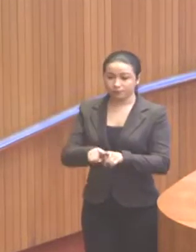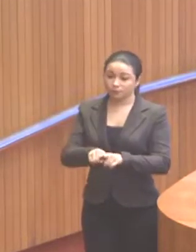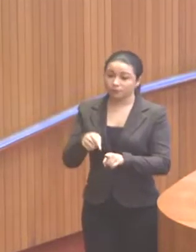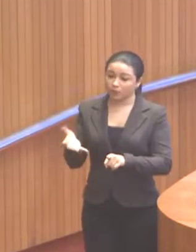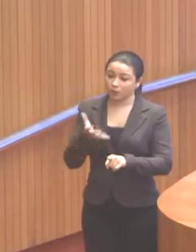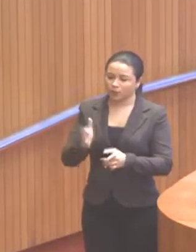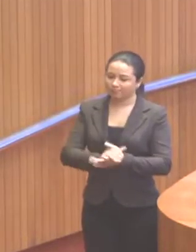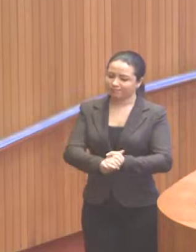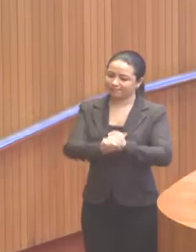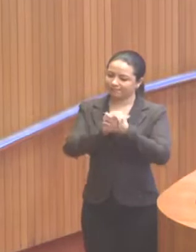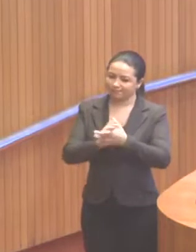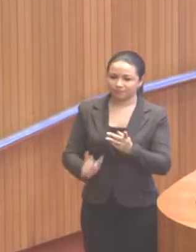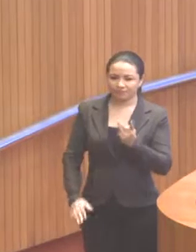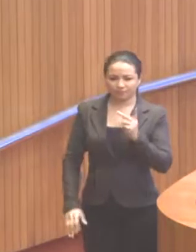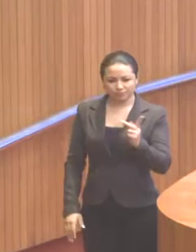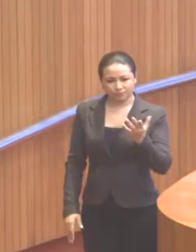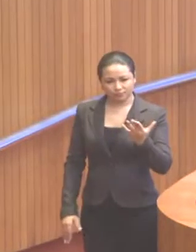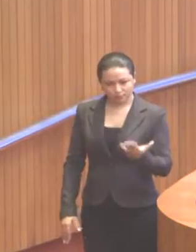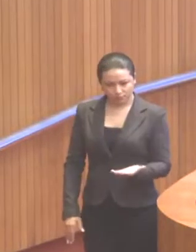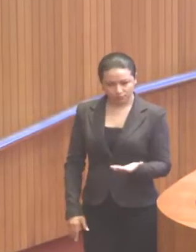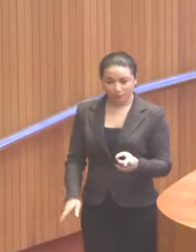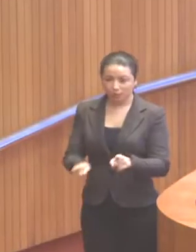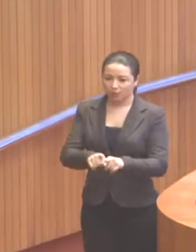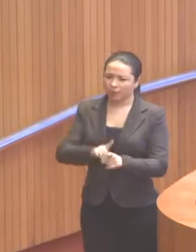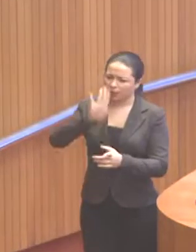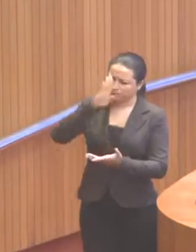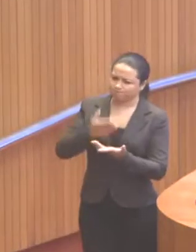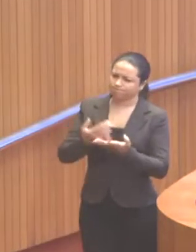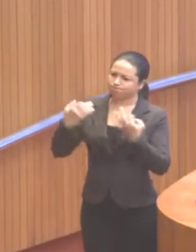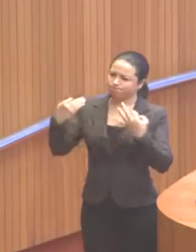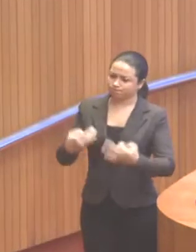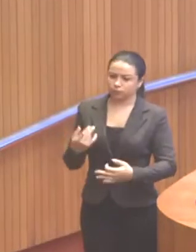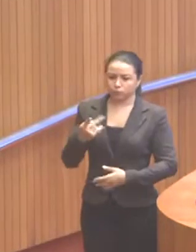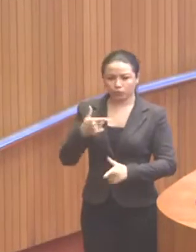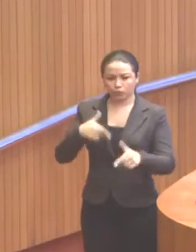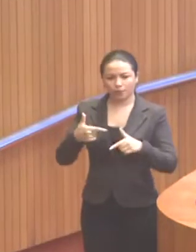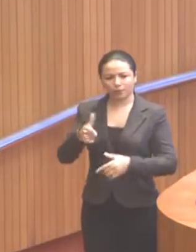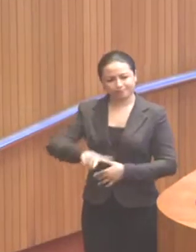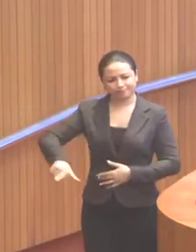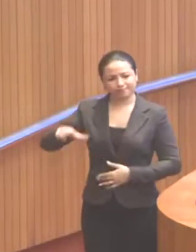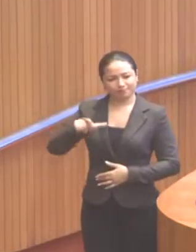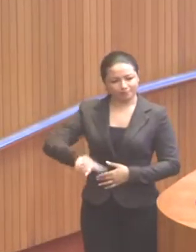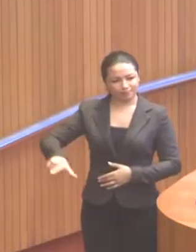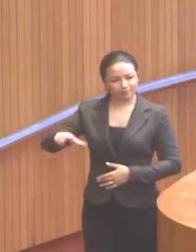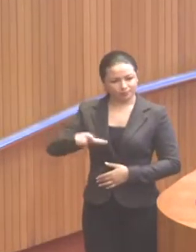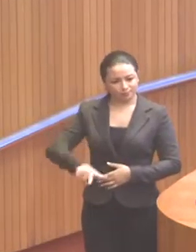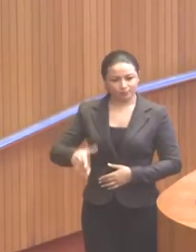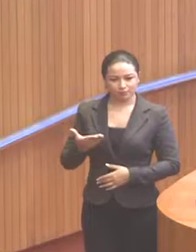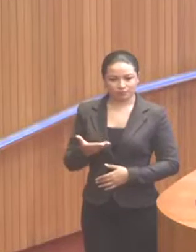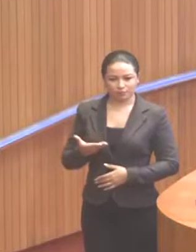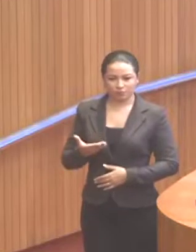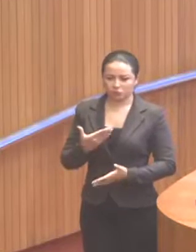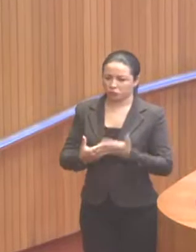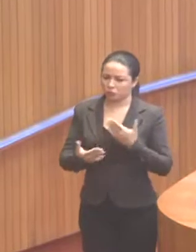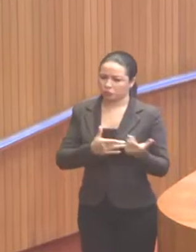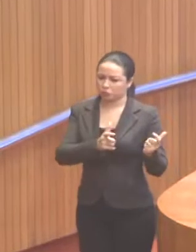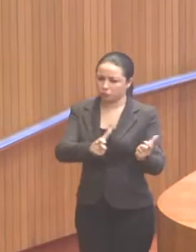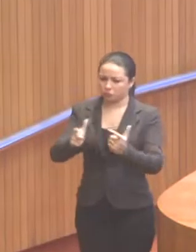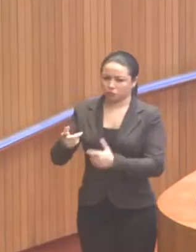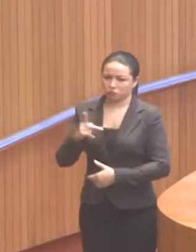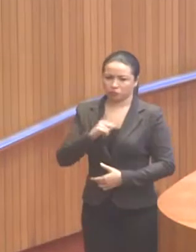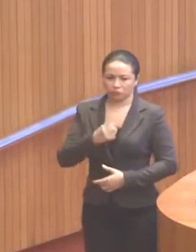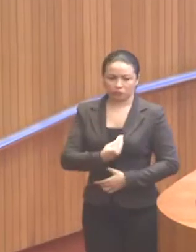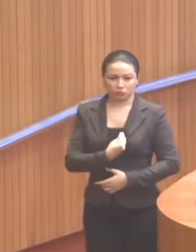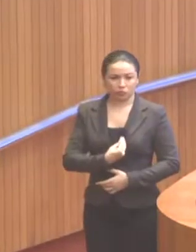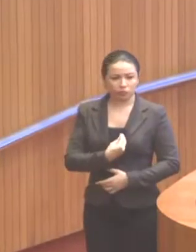Eu quero cumprimentar a V. Exª. e eu tenho plena convicção que o seu trabalho vai continuar, onde a Exª estiver